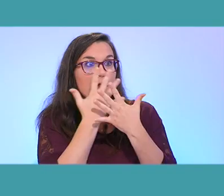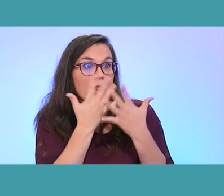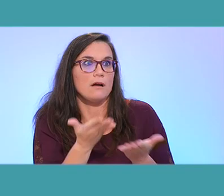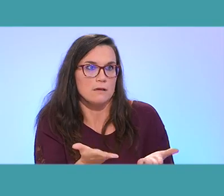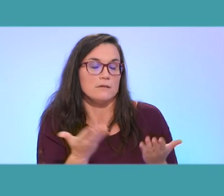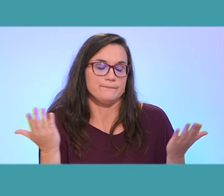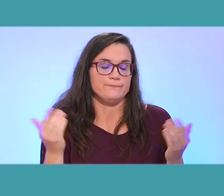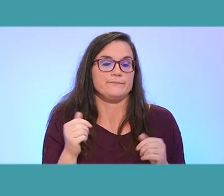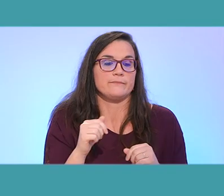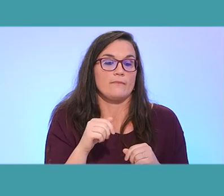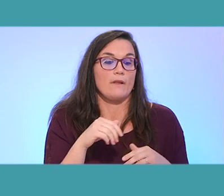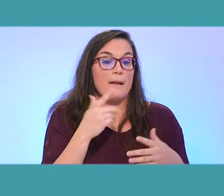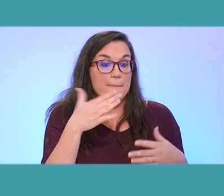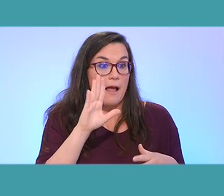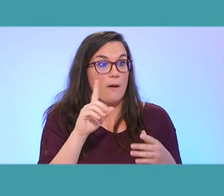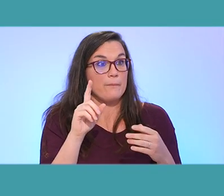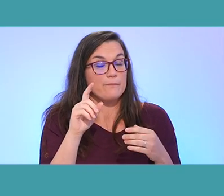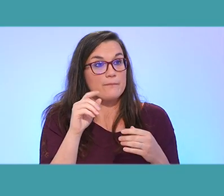parle plutôt, moi, je parle de différence plutôt que de handicap.